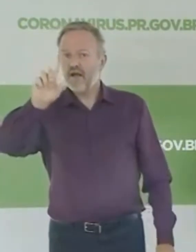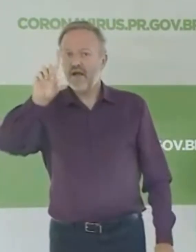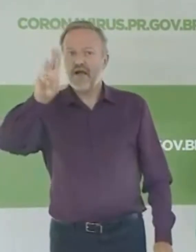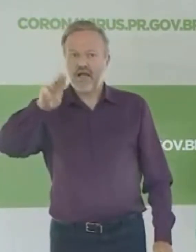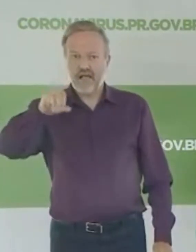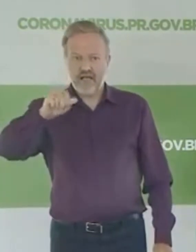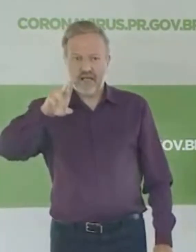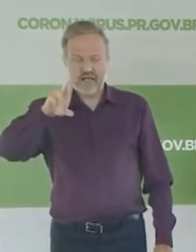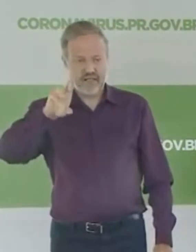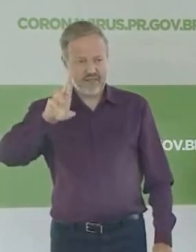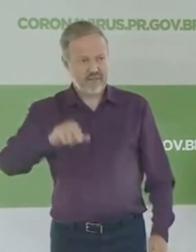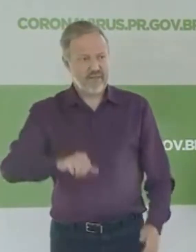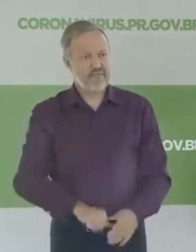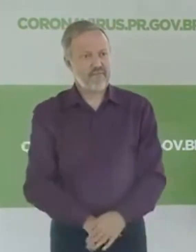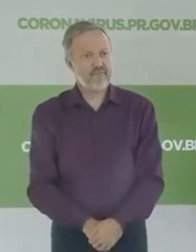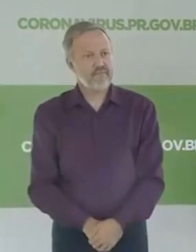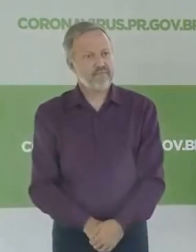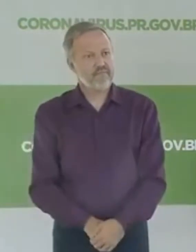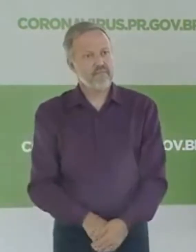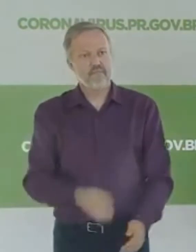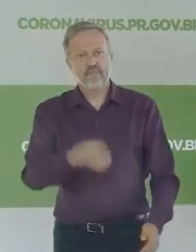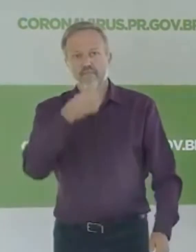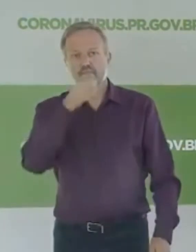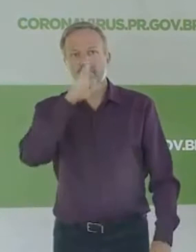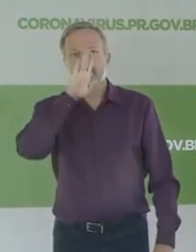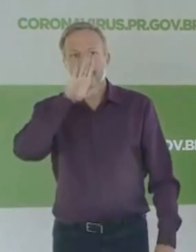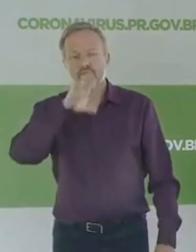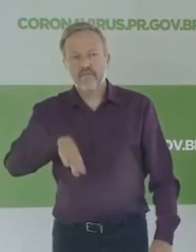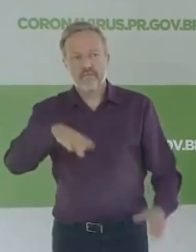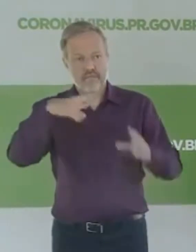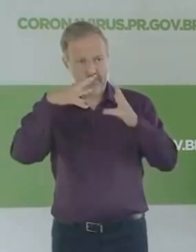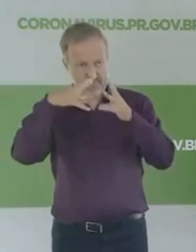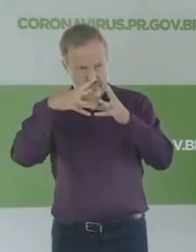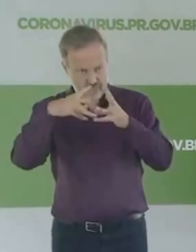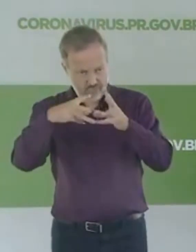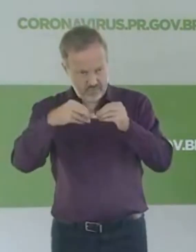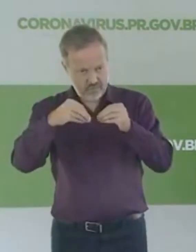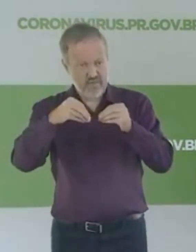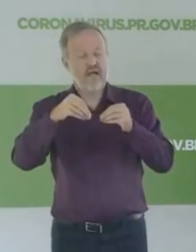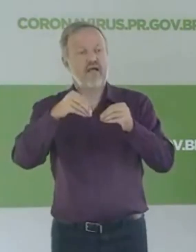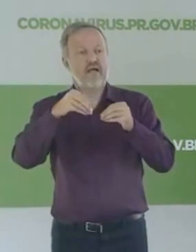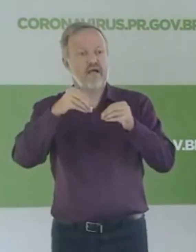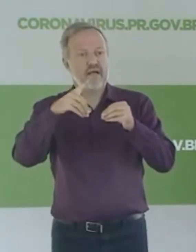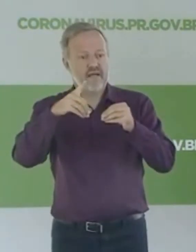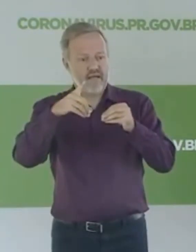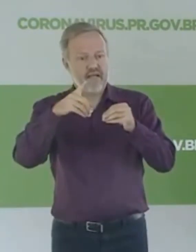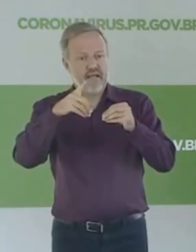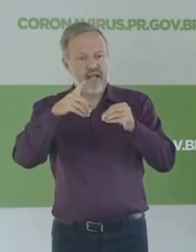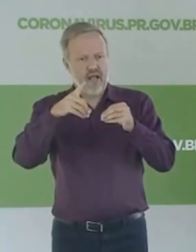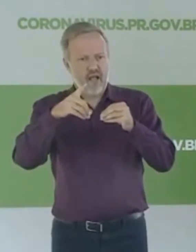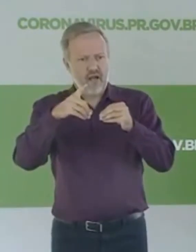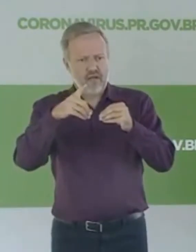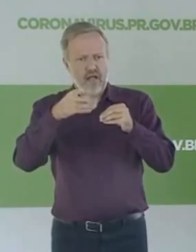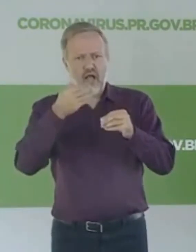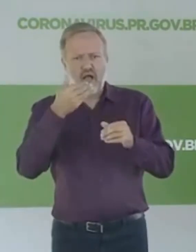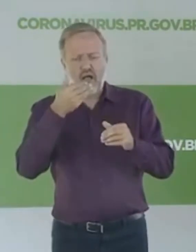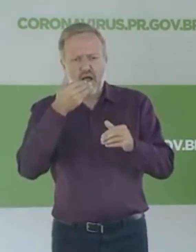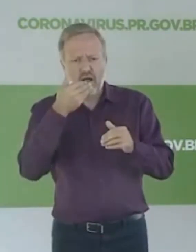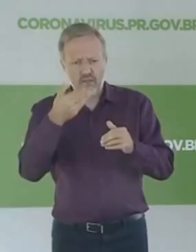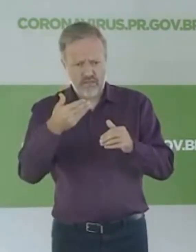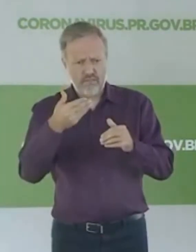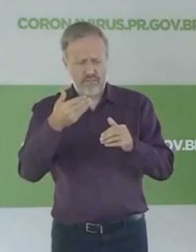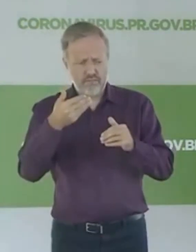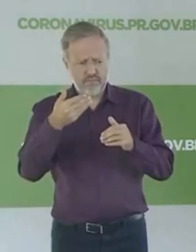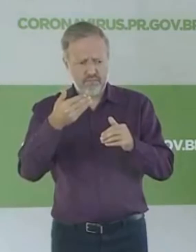Bom, boa tarde a todos e todas. O nosso governador, Carlos Márcio Retinho Jr., nos deu a incumbência, já no primeiro momento, na missão